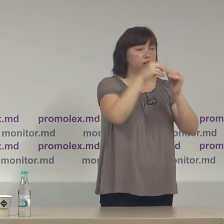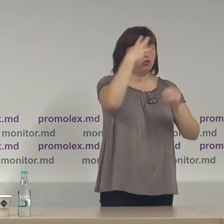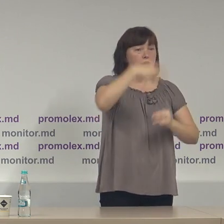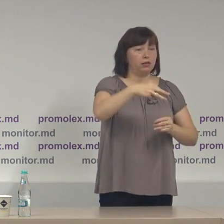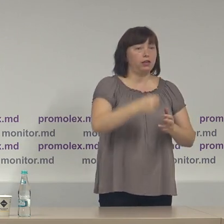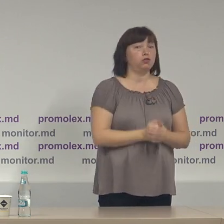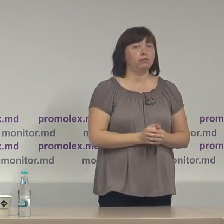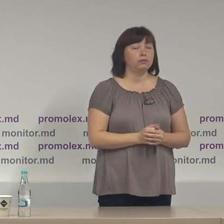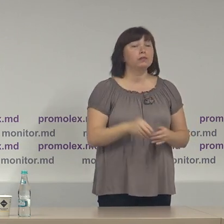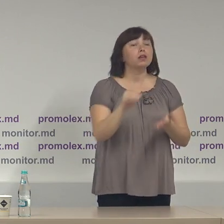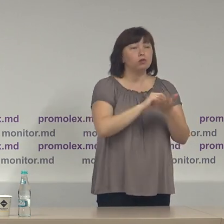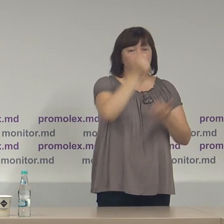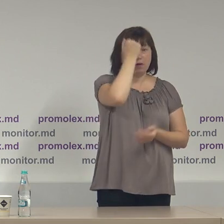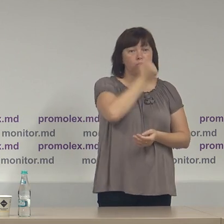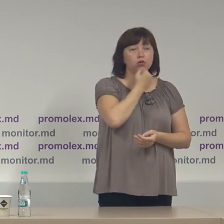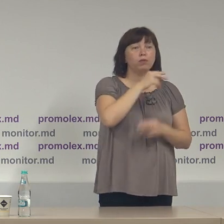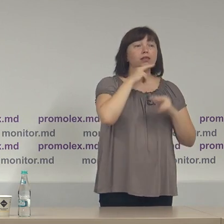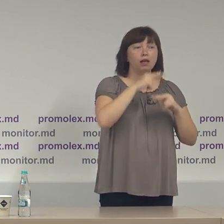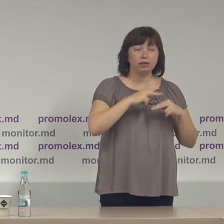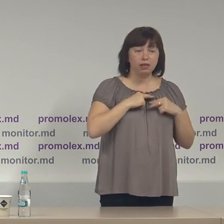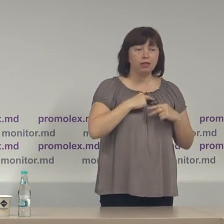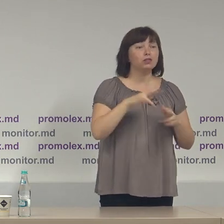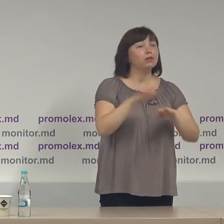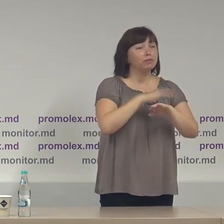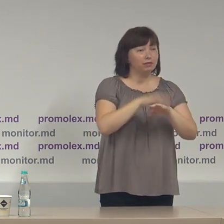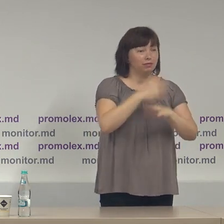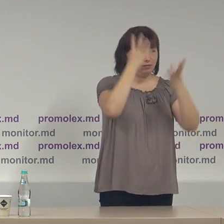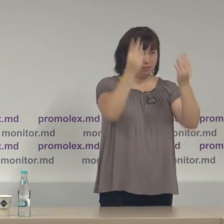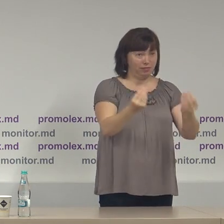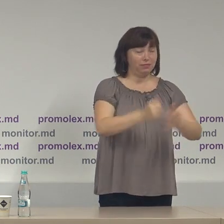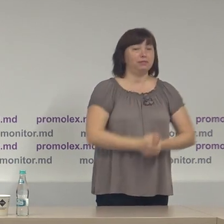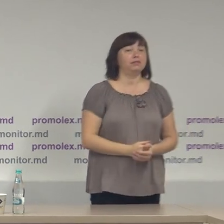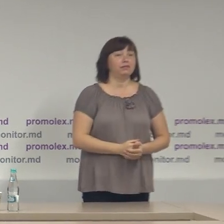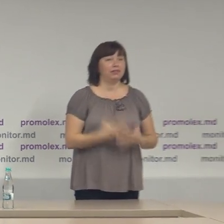și 30 încă o dată vă mulțumesc pentru atenție și vă urez o zi bună și sănătate